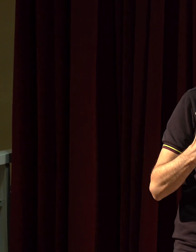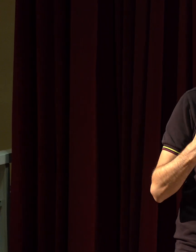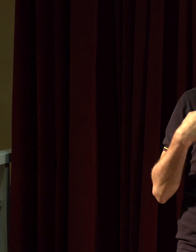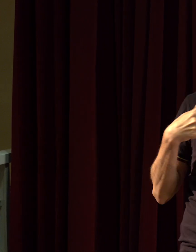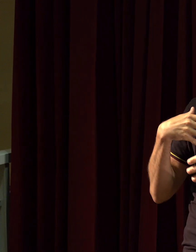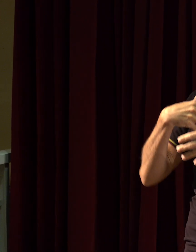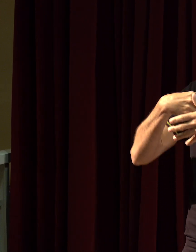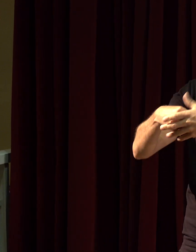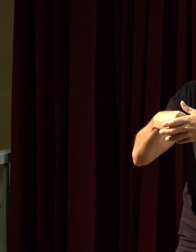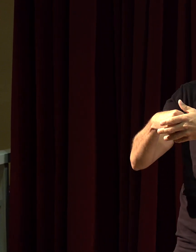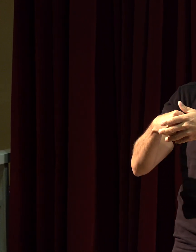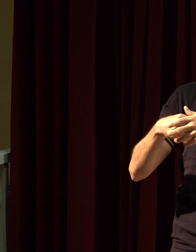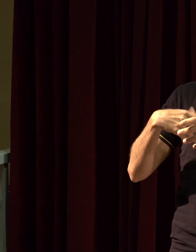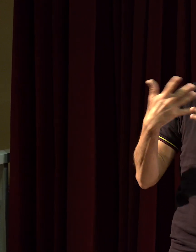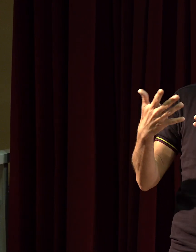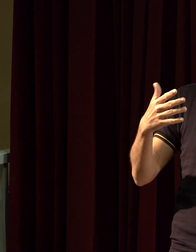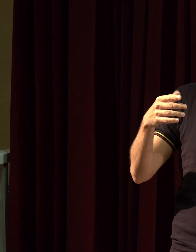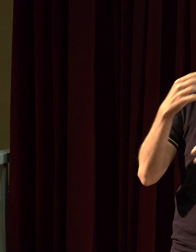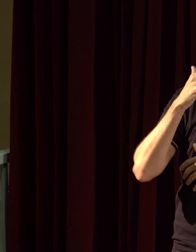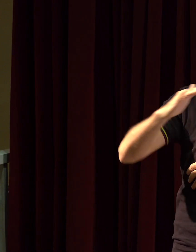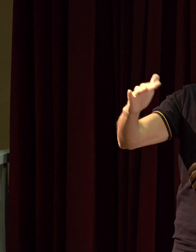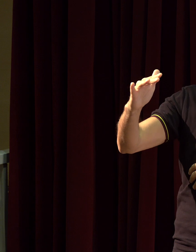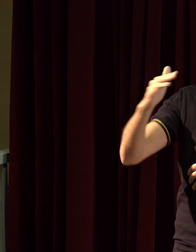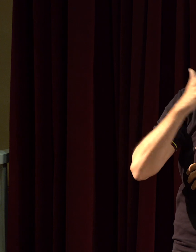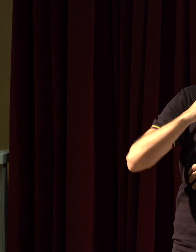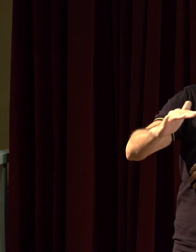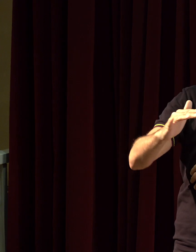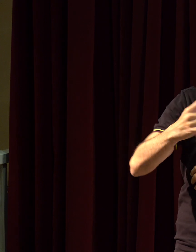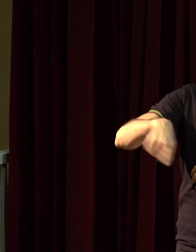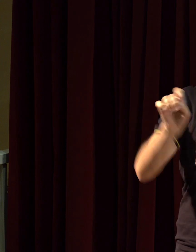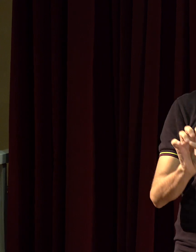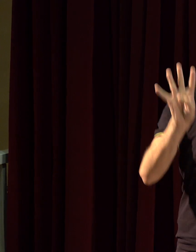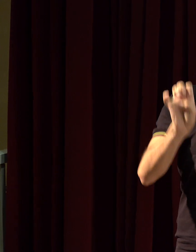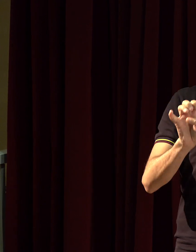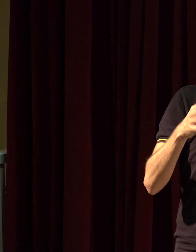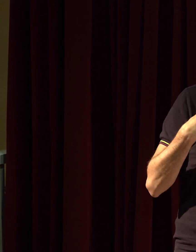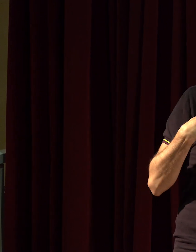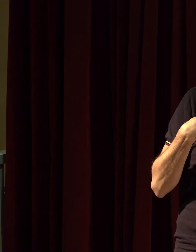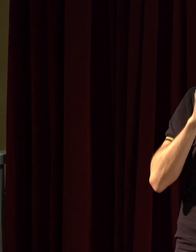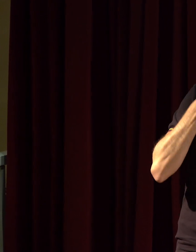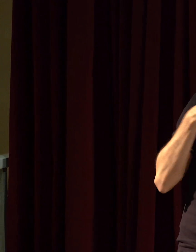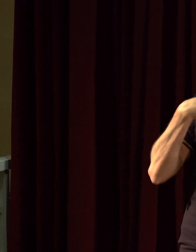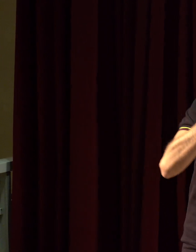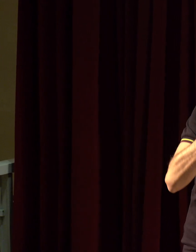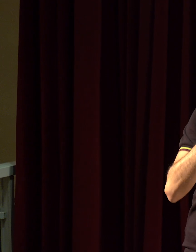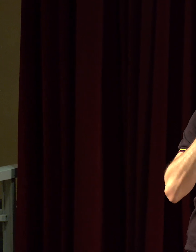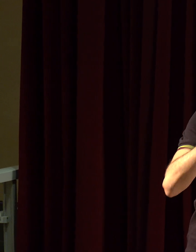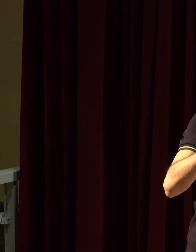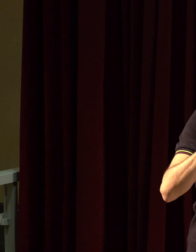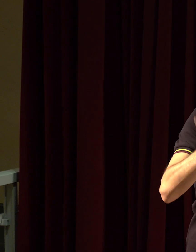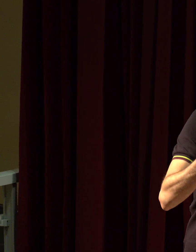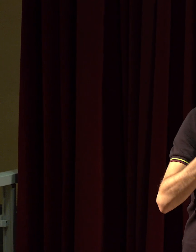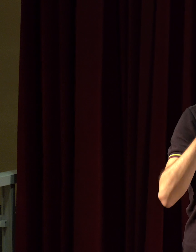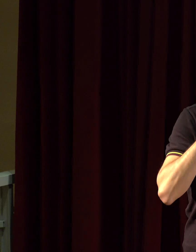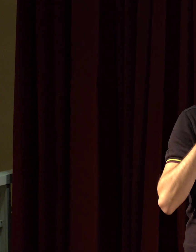Ça fait trois ans que je vais à l'Opéra et qu'à l'Opéra...